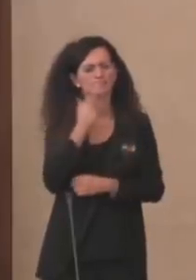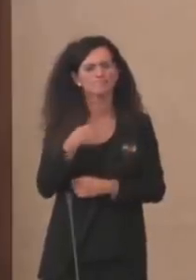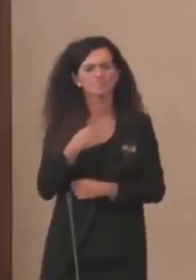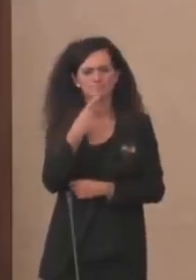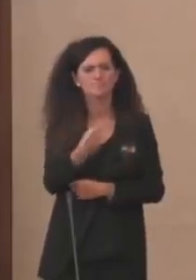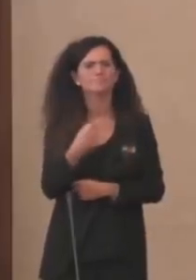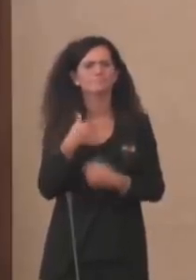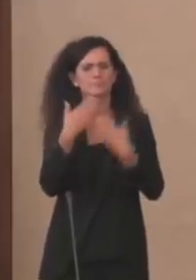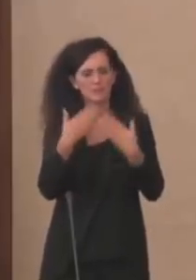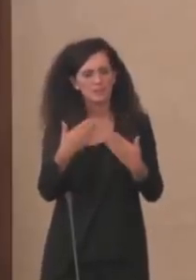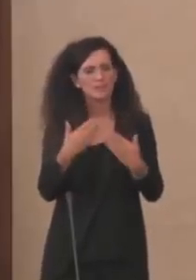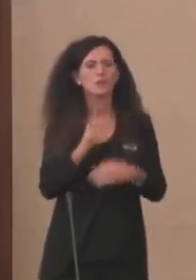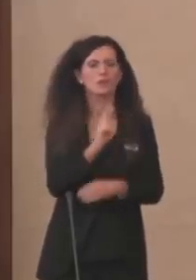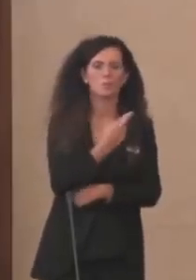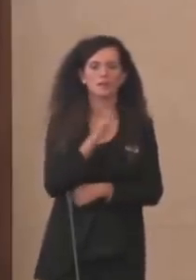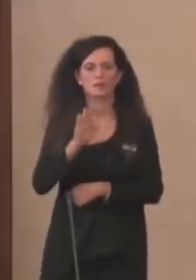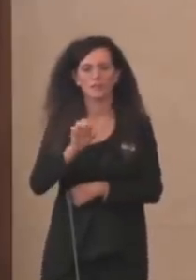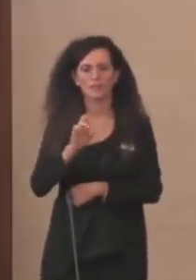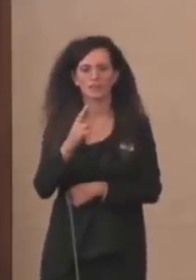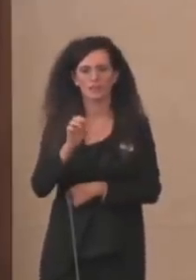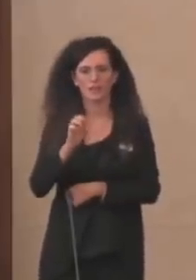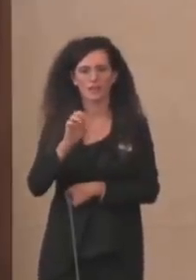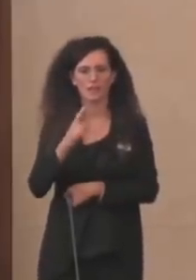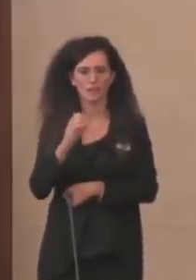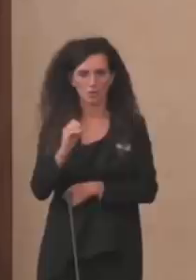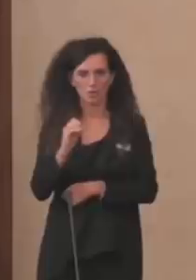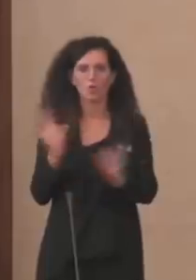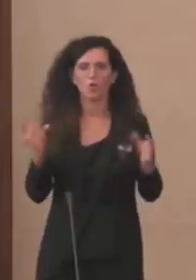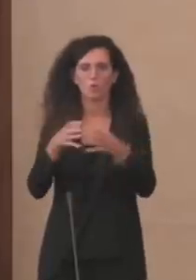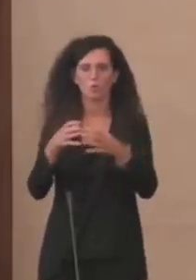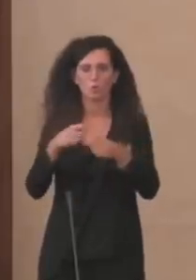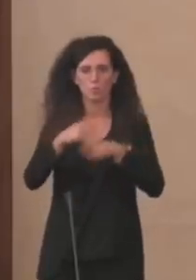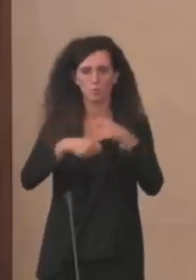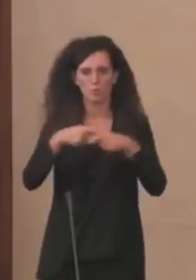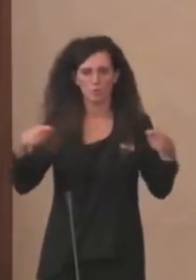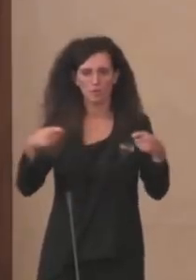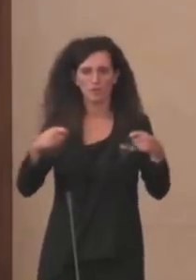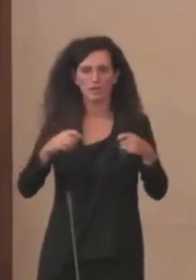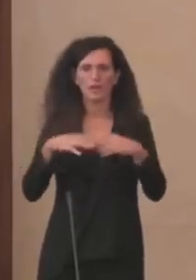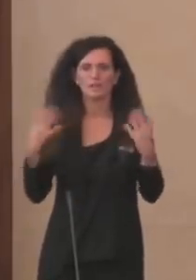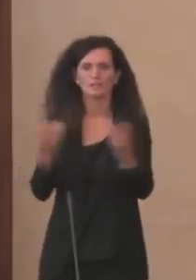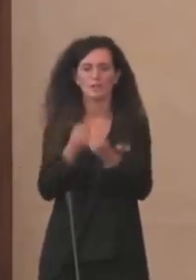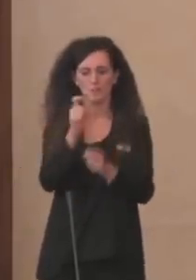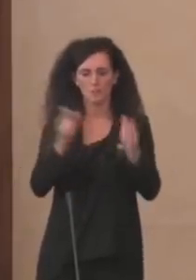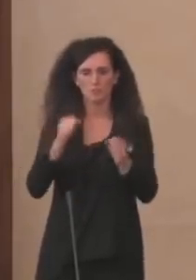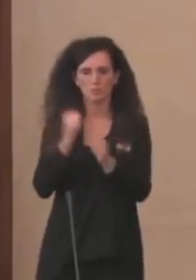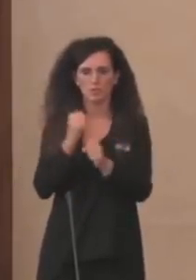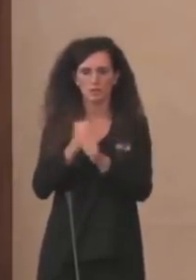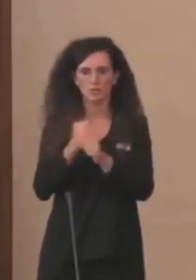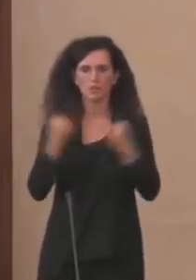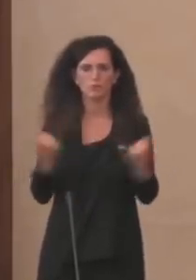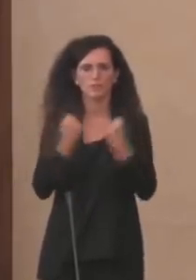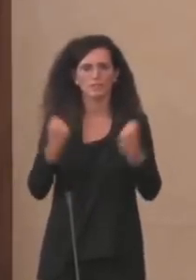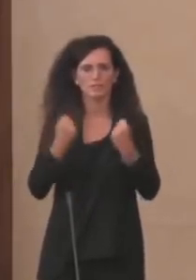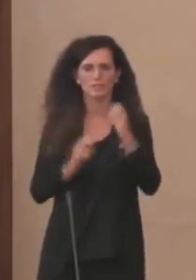Senatrice Roberta Ferrero, il gruppo della Lega e tutti coloro che hanno collaborato all'organizzazione di questa importante iniziativa